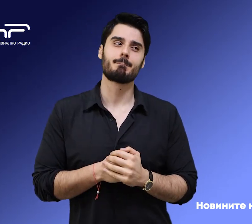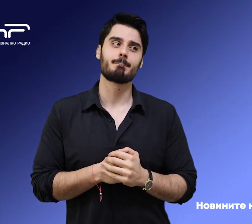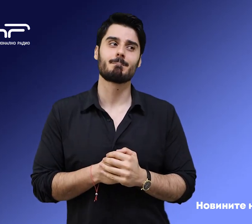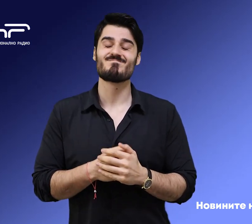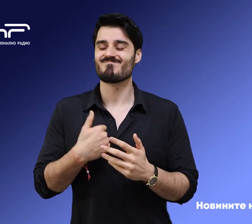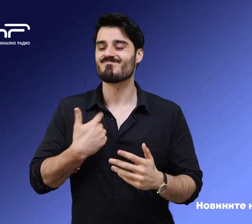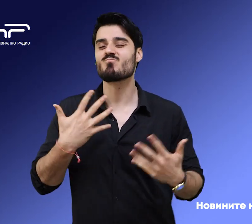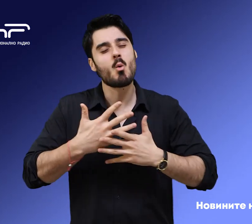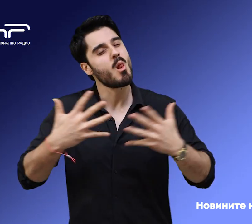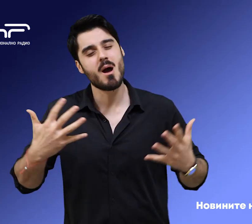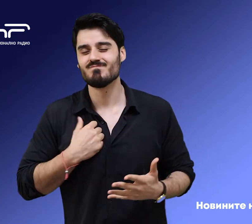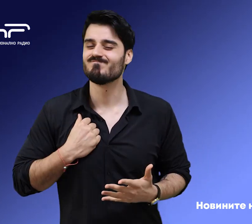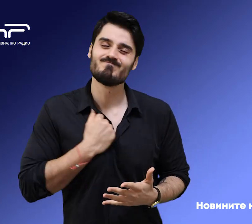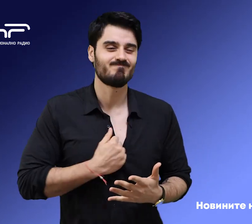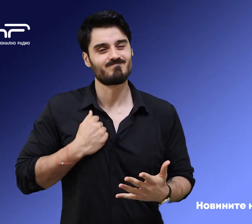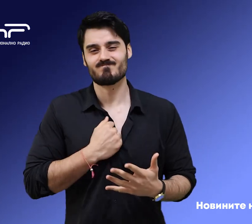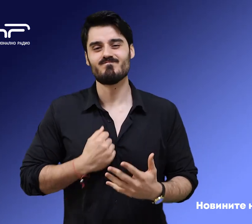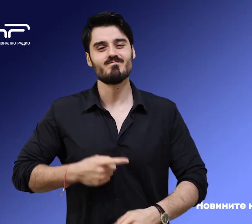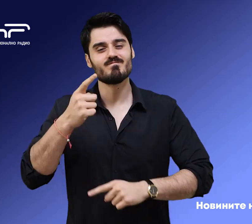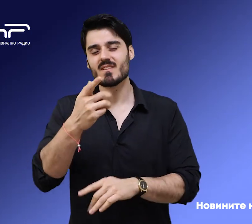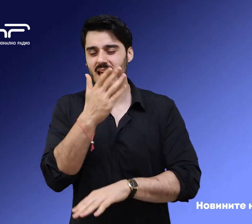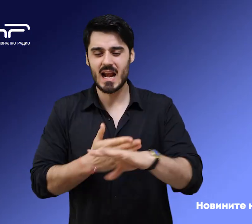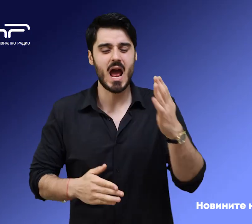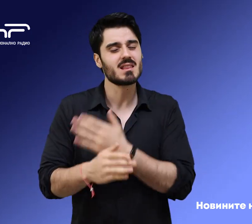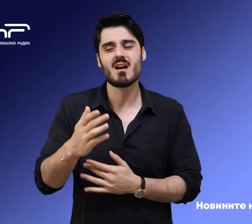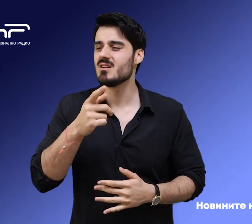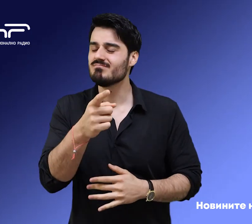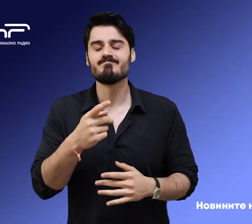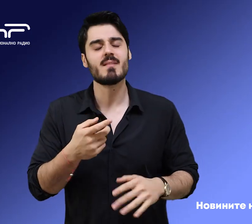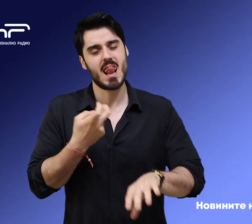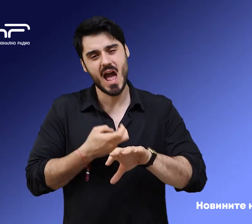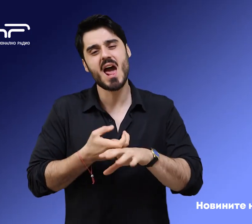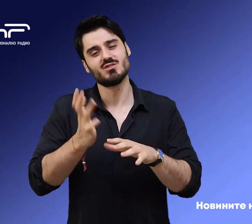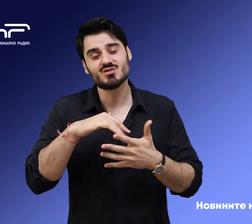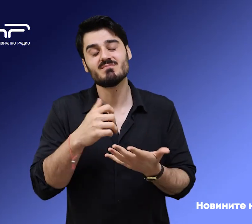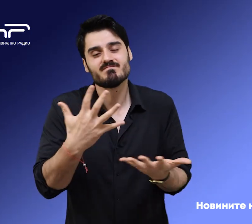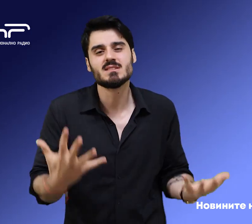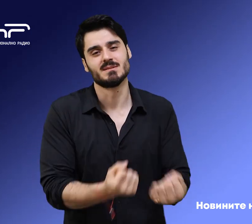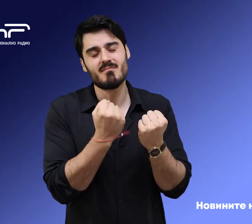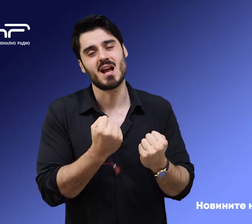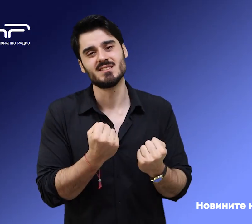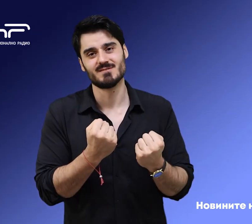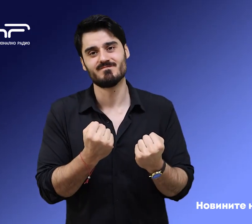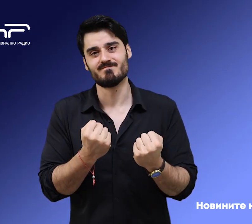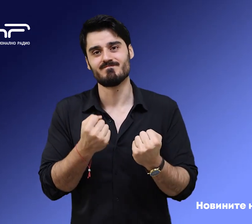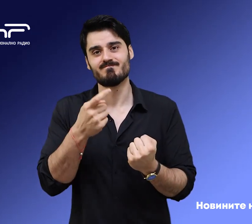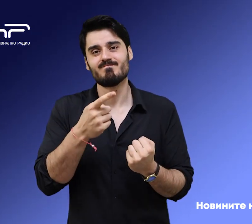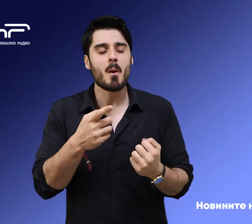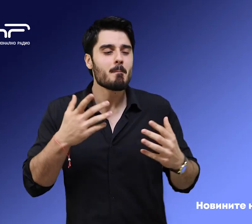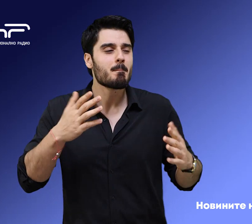Изживяваме голяма трагедия. Ранените са в болниците в ръцете на опитни лекари, които ще ги спасят. Драмата е за починалите, които се